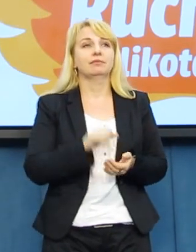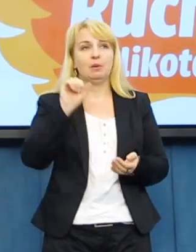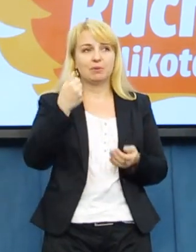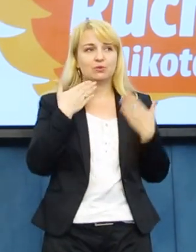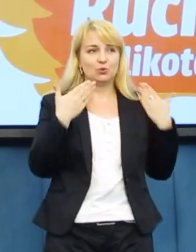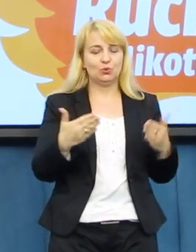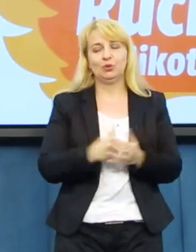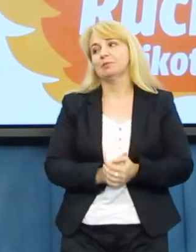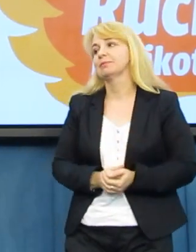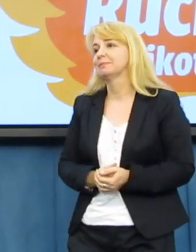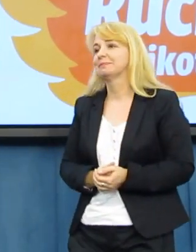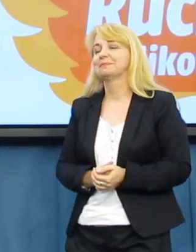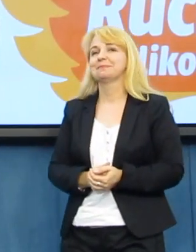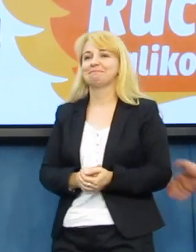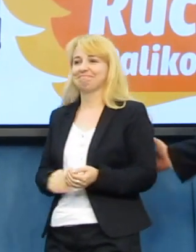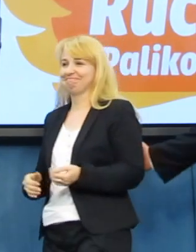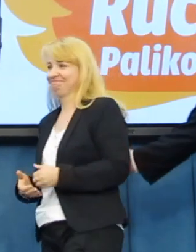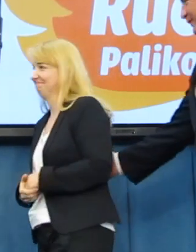dziękuję.